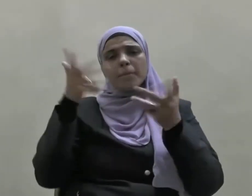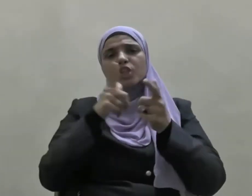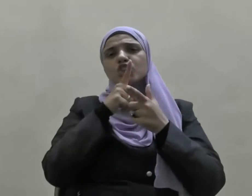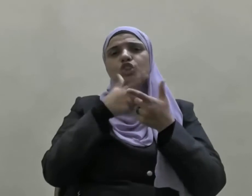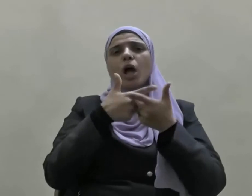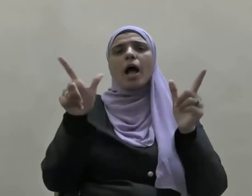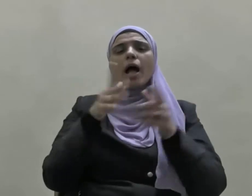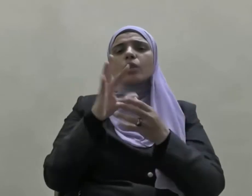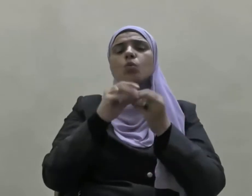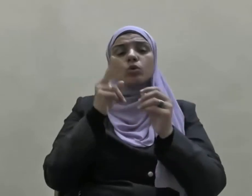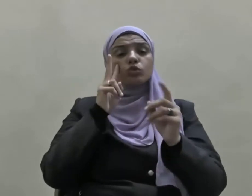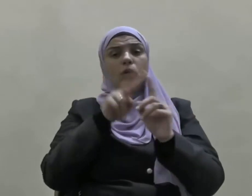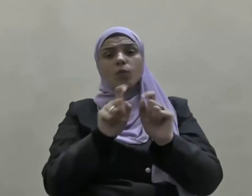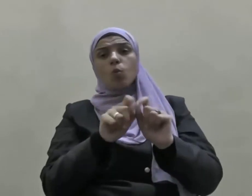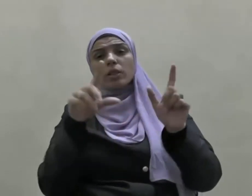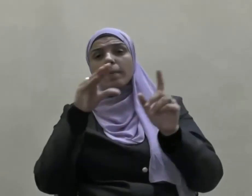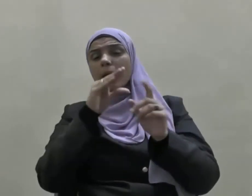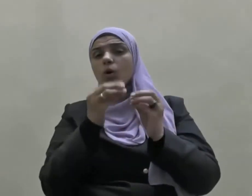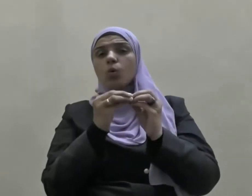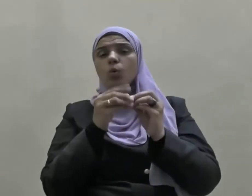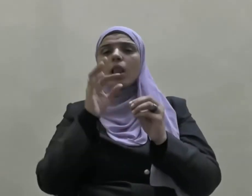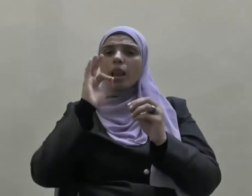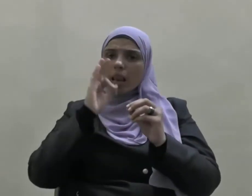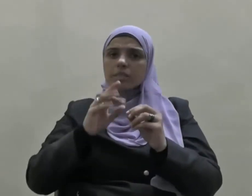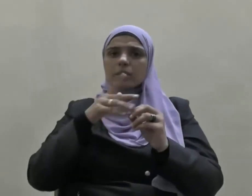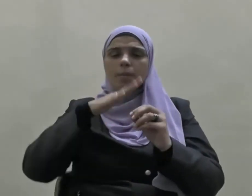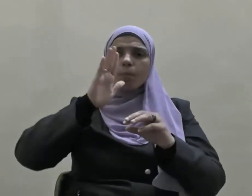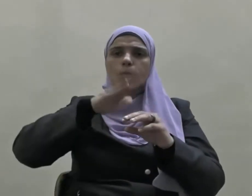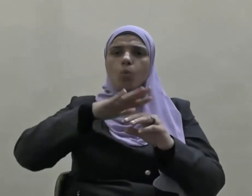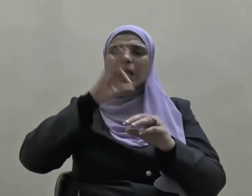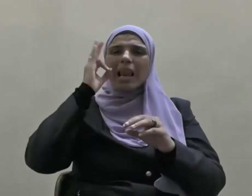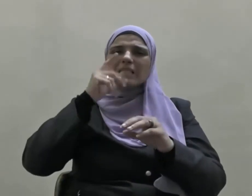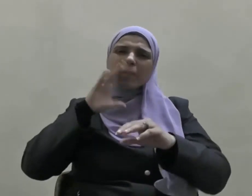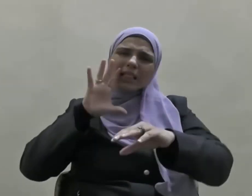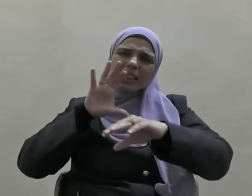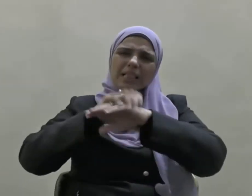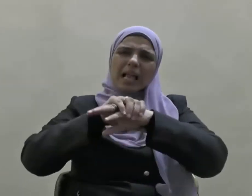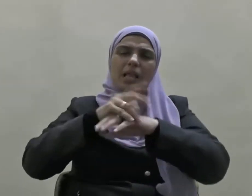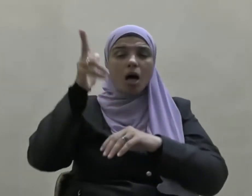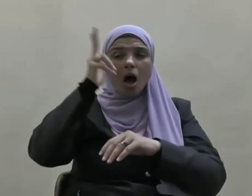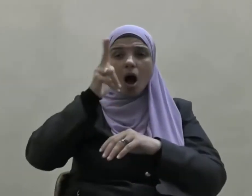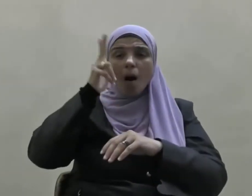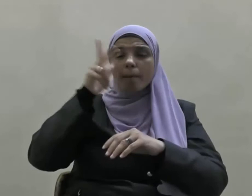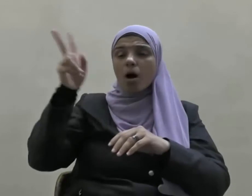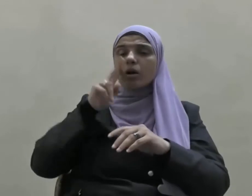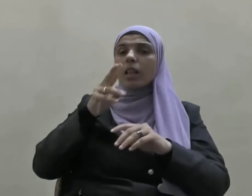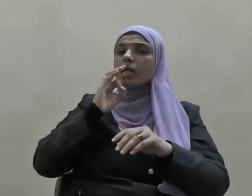من أهم ملامحه وجوب التفبت من الأخبار